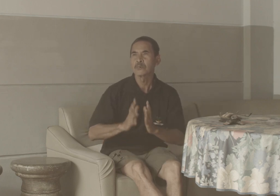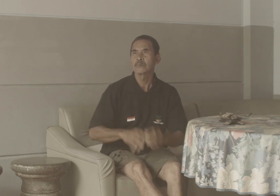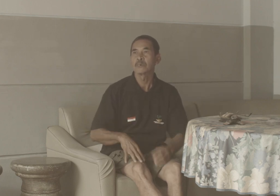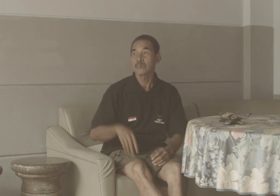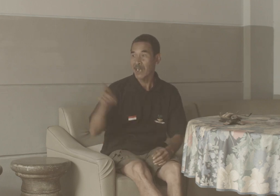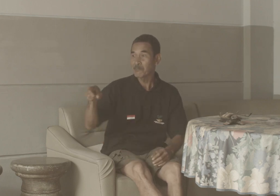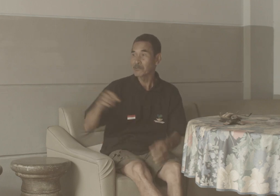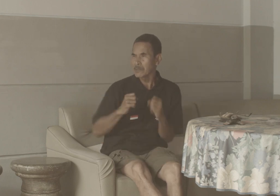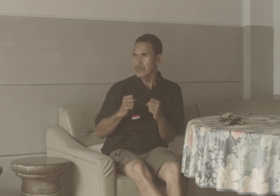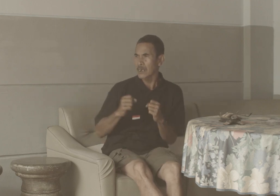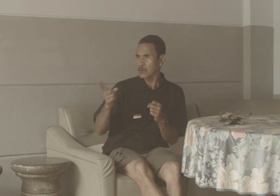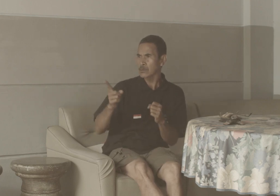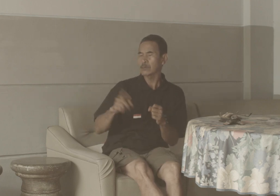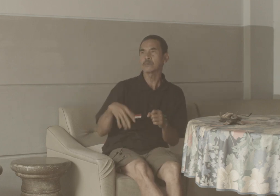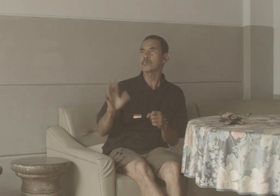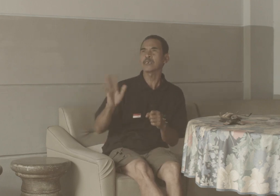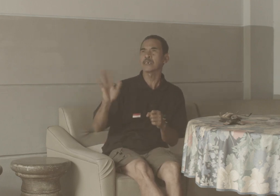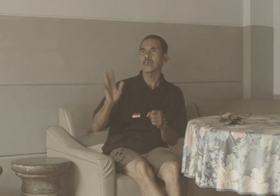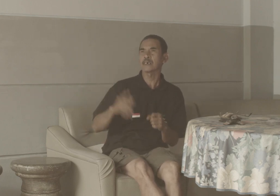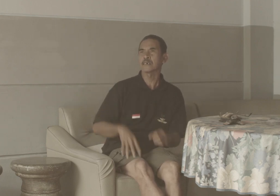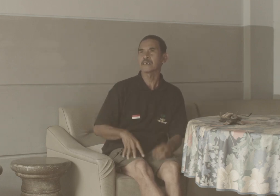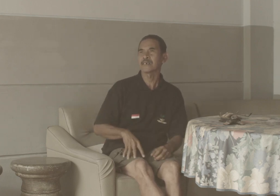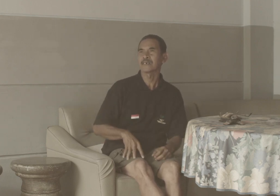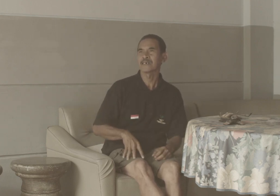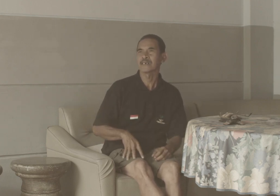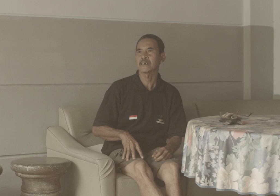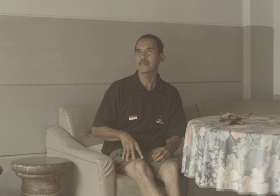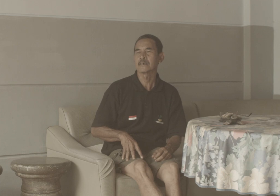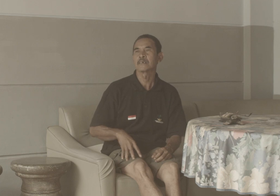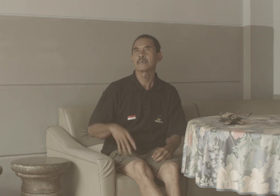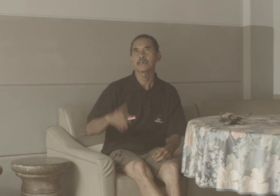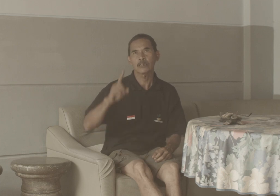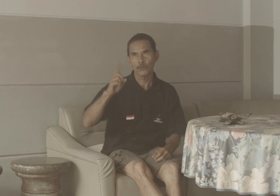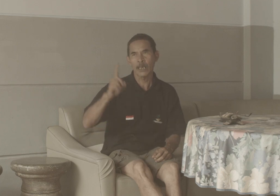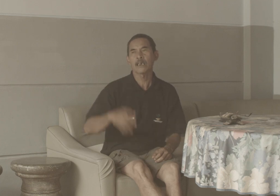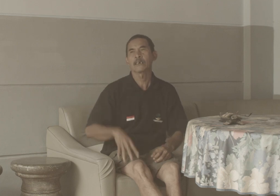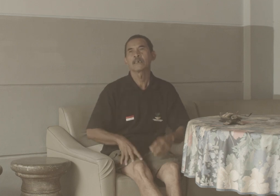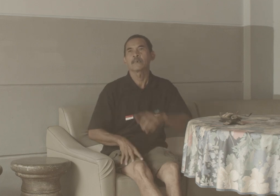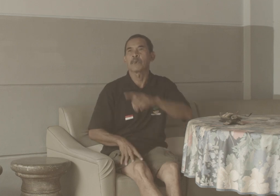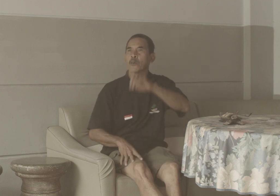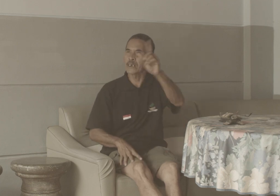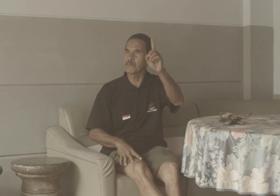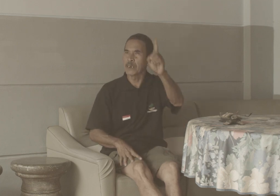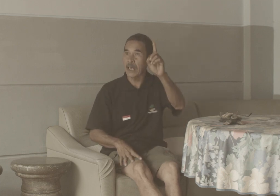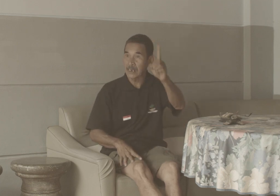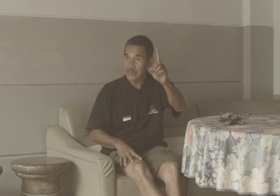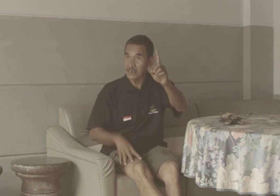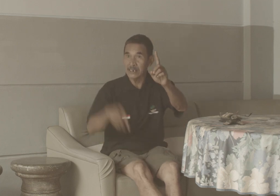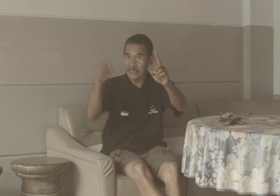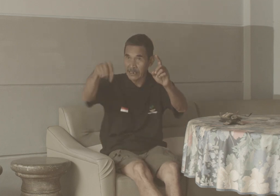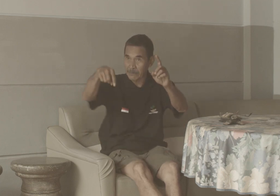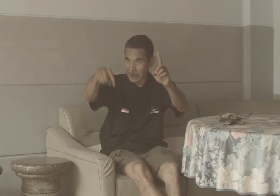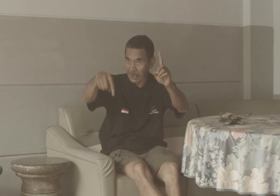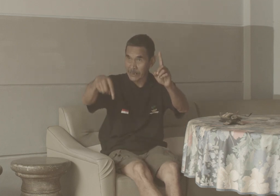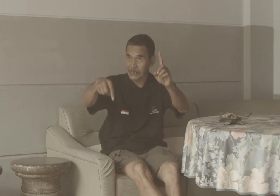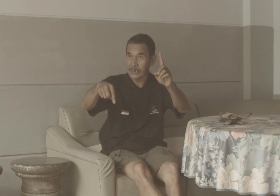Kamu Takut Saya Enggak Nah Itulah Bahwa Di Bengkale Di Bengkale Sini